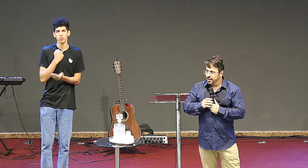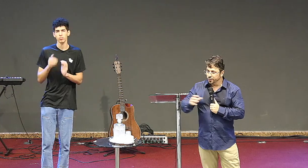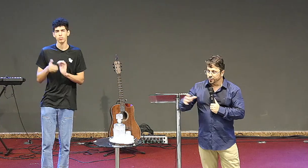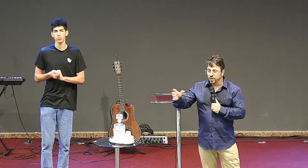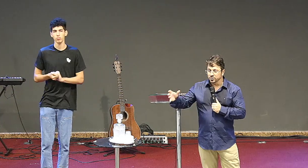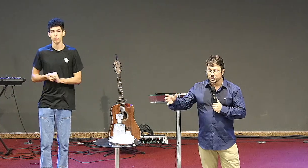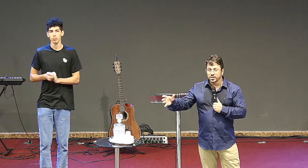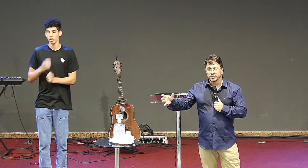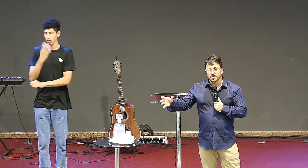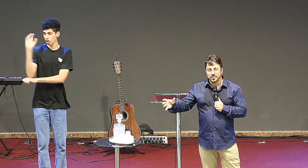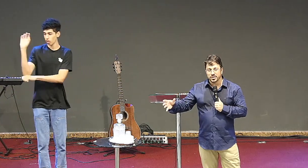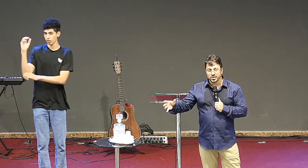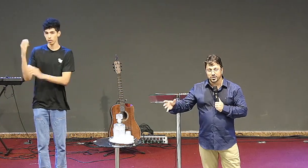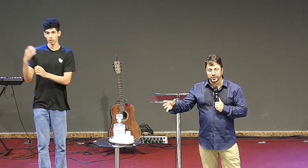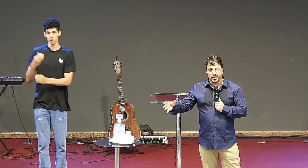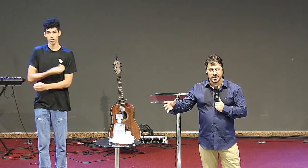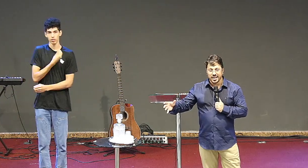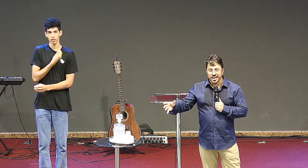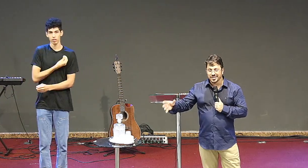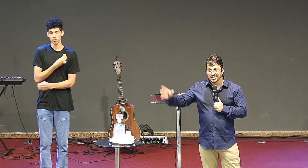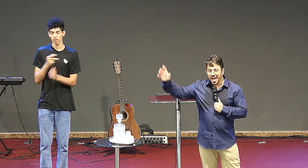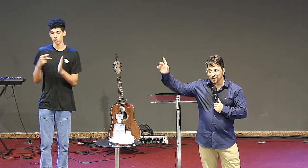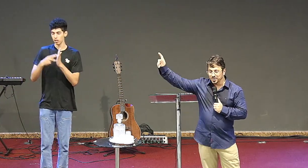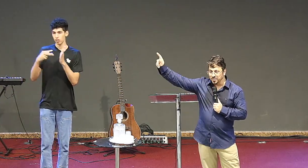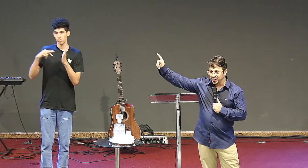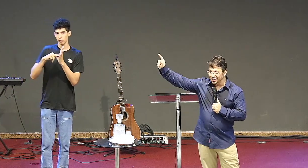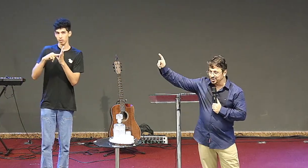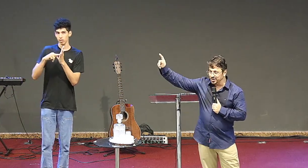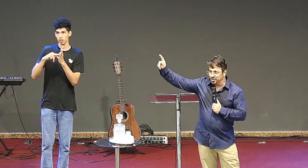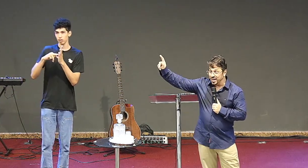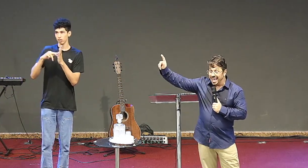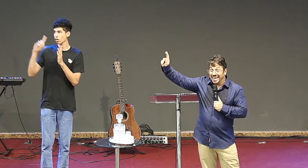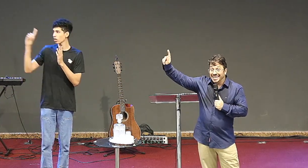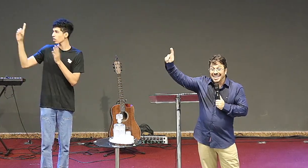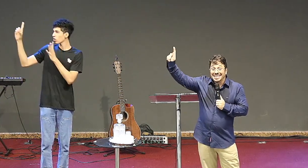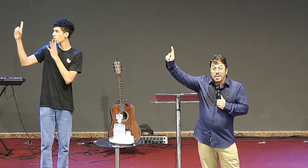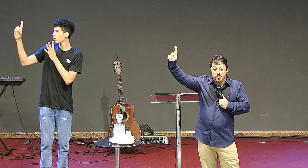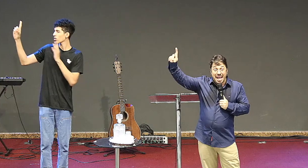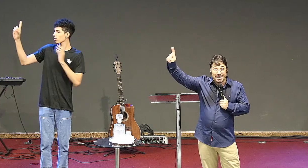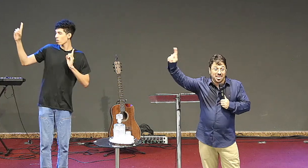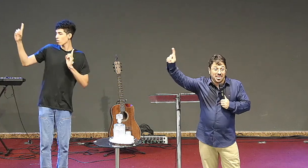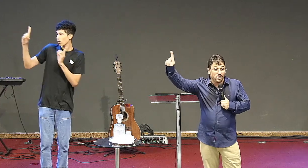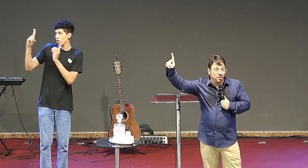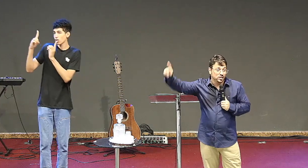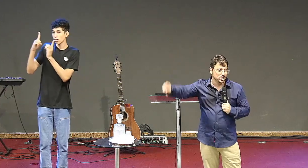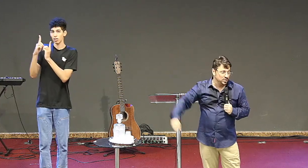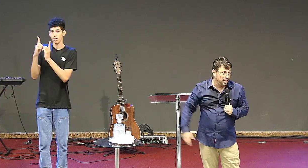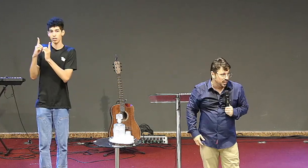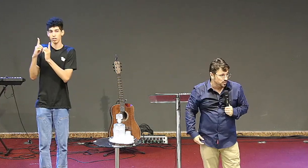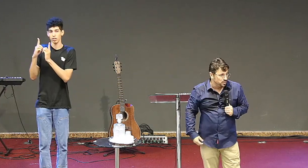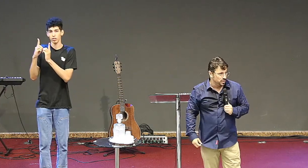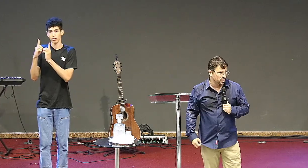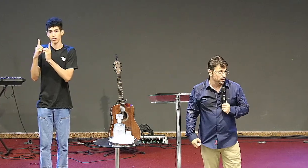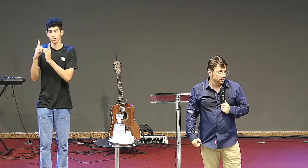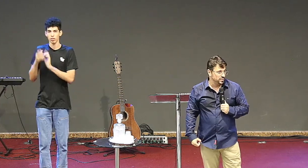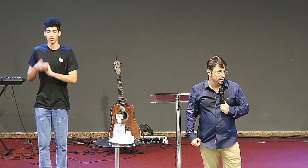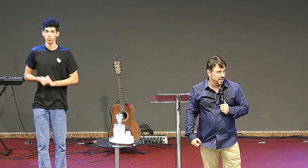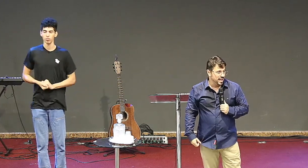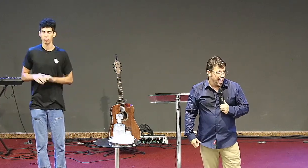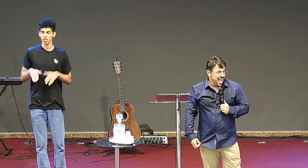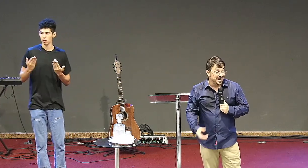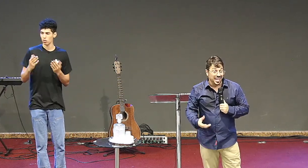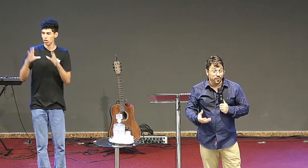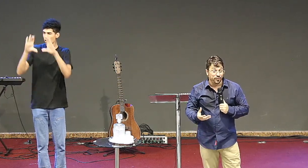e no finalzinho da Bíblia a gente vê essa árvore no paraíso de Deus ela está na praça da Nova Jerusalém meus irmãos